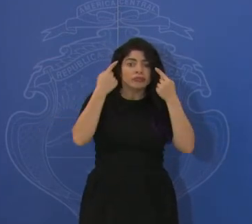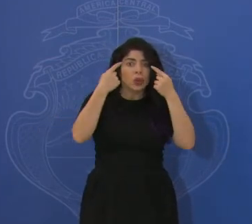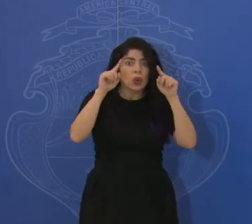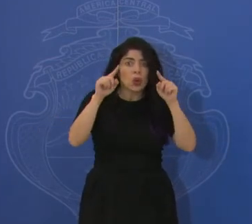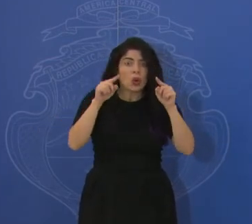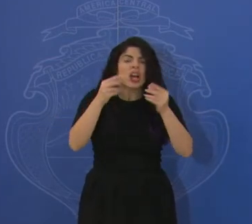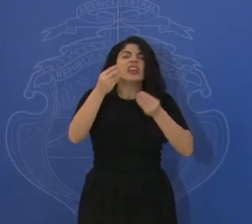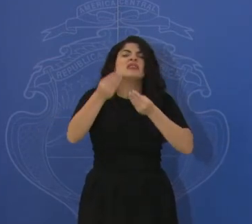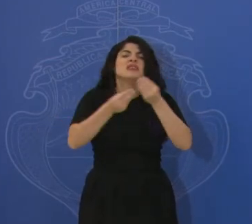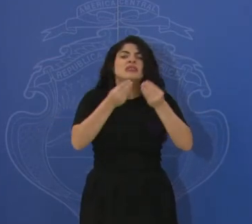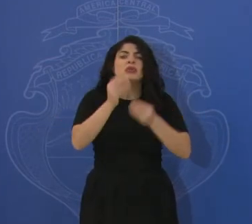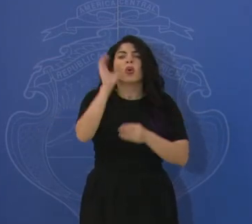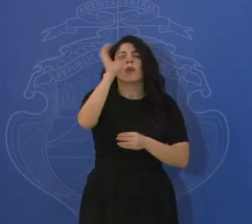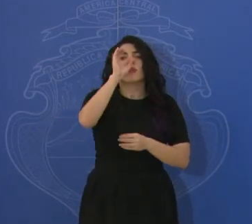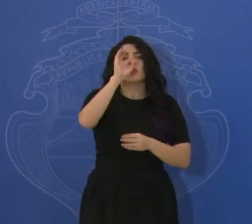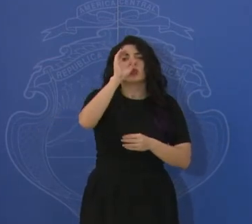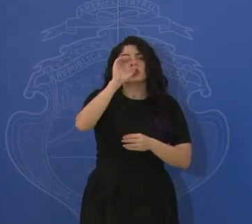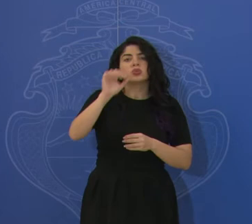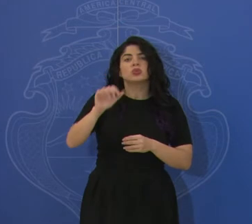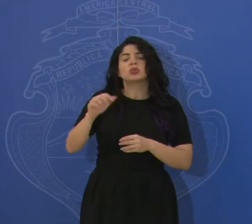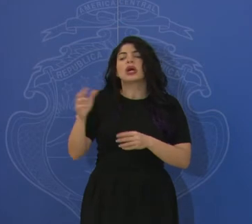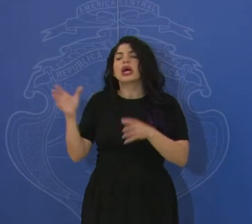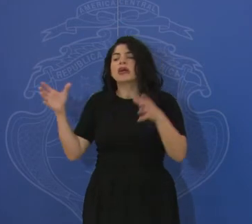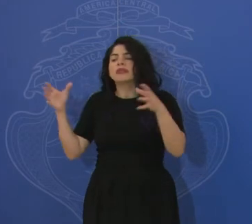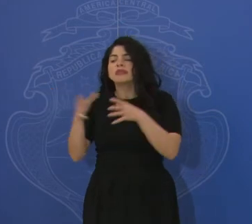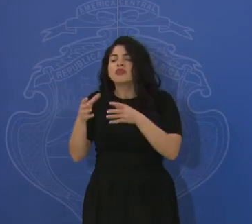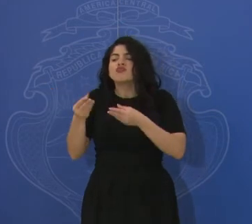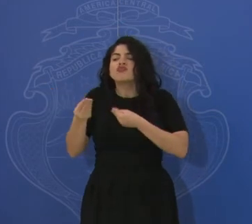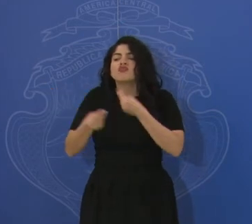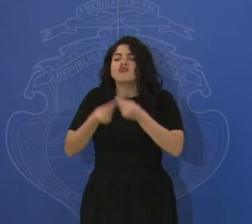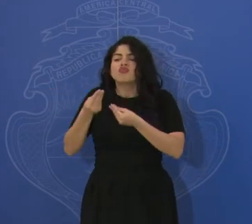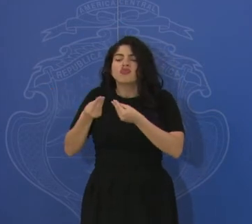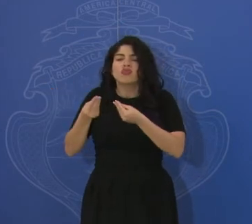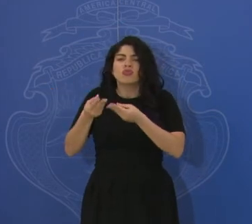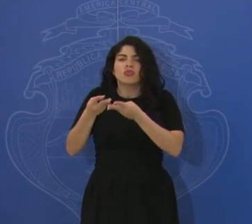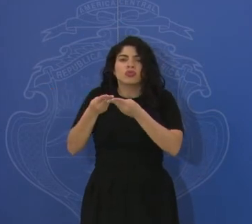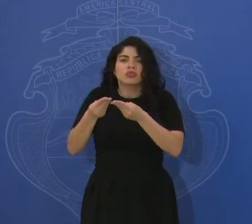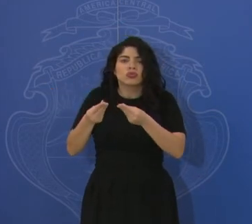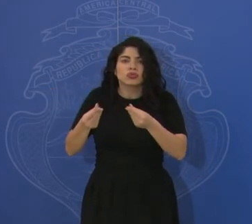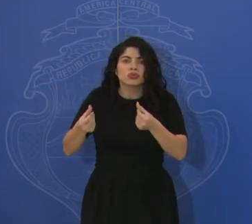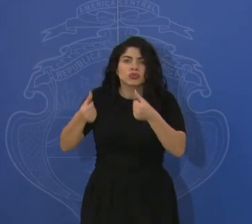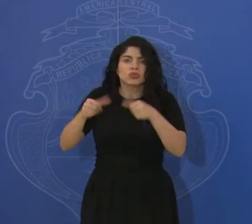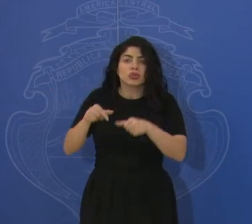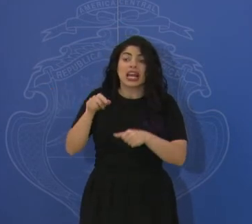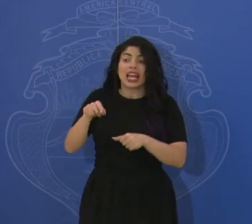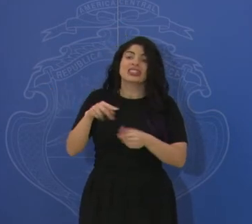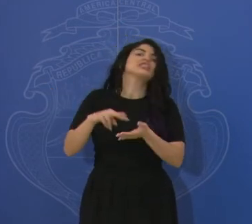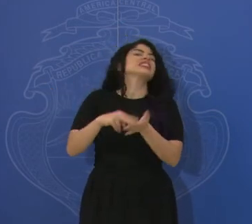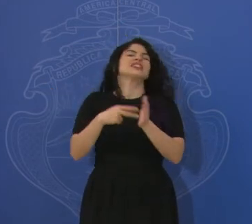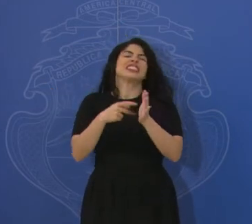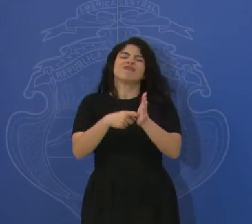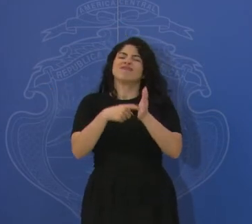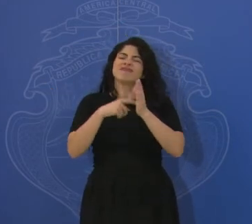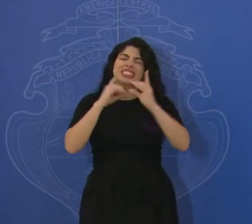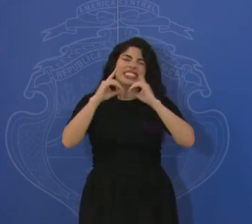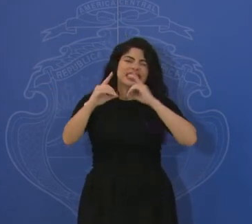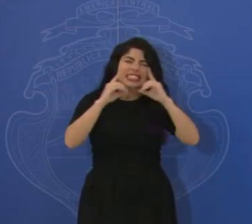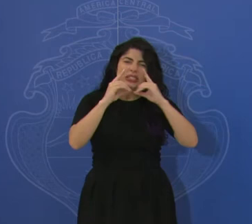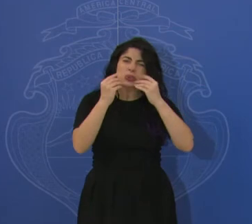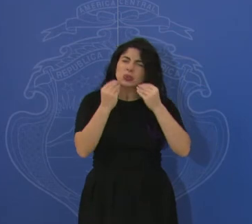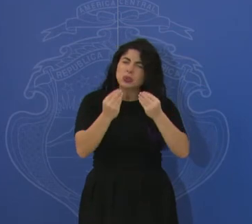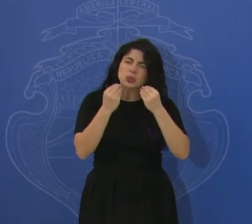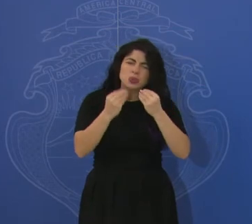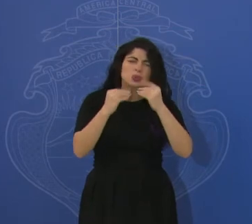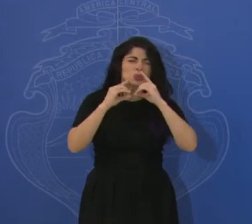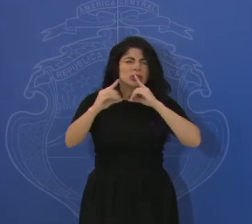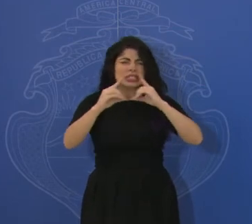se van a buscar los espacios para llegar a esa convergencia, ¿verdad? Y eso implica mucho diálogo, mucho,